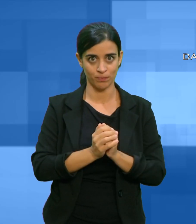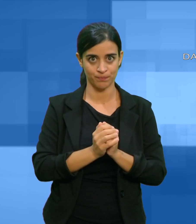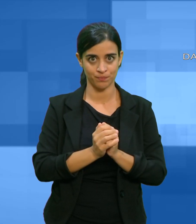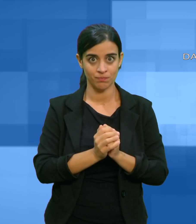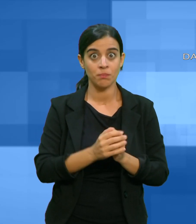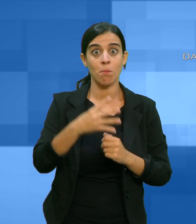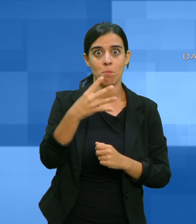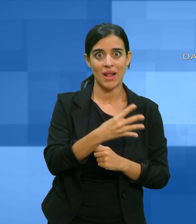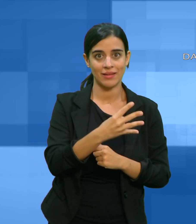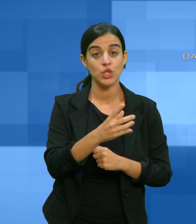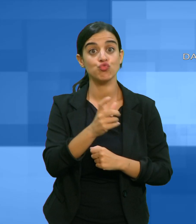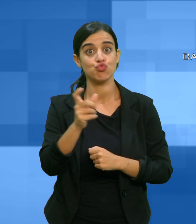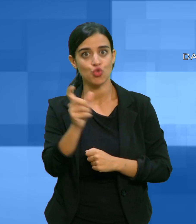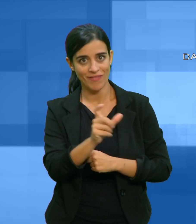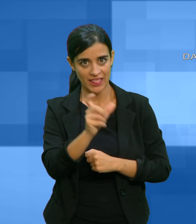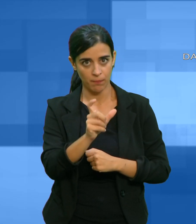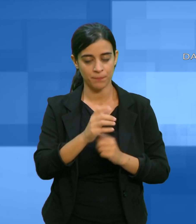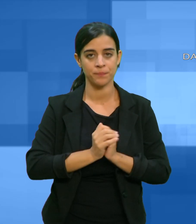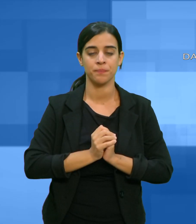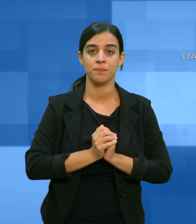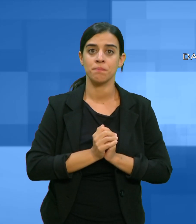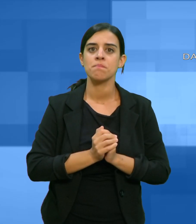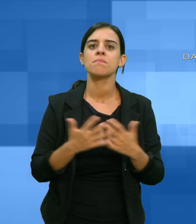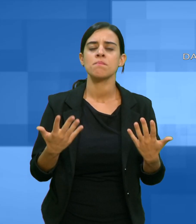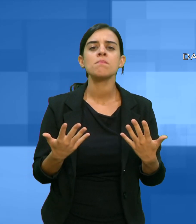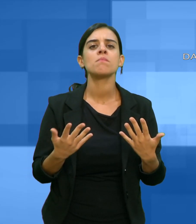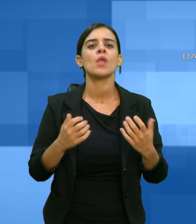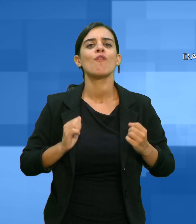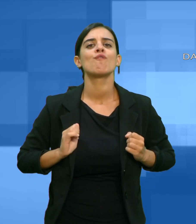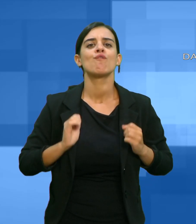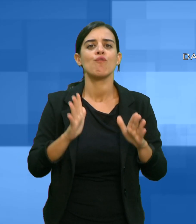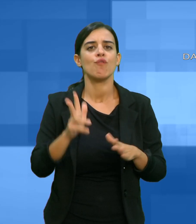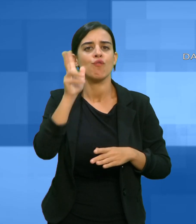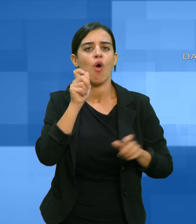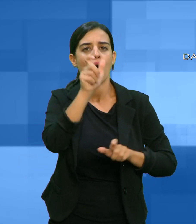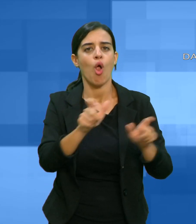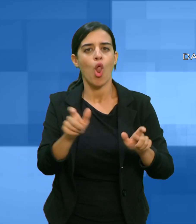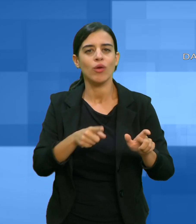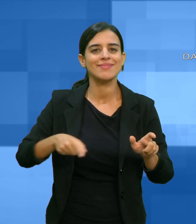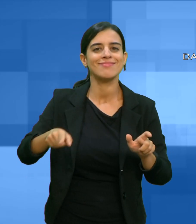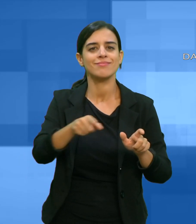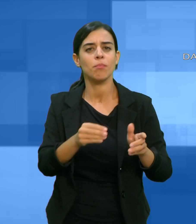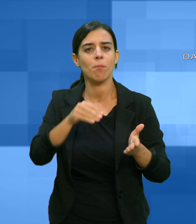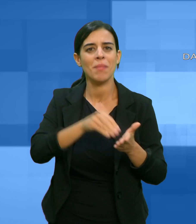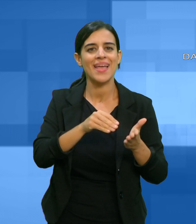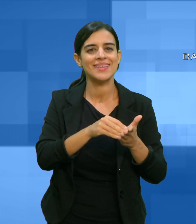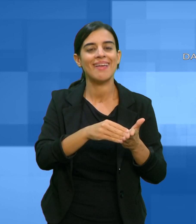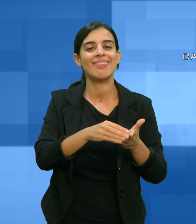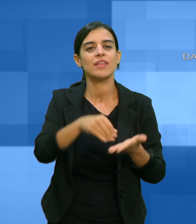martedì e giovedì. Le volontarie saranno presenti al centro commerciale Porta Nuova